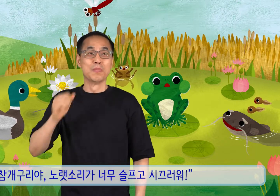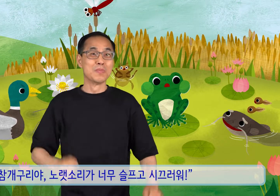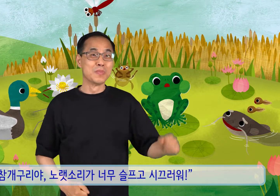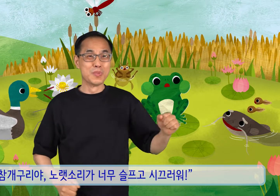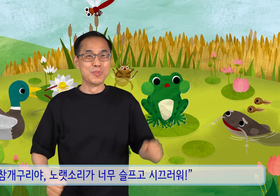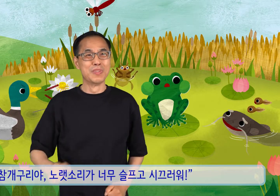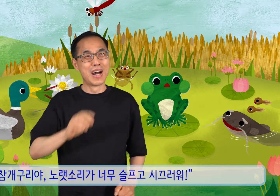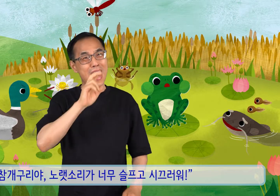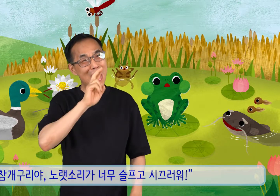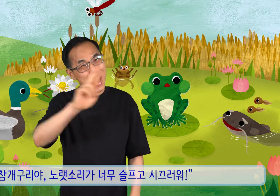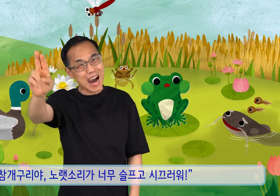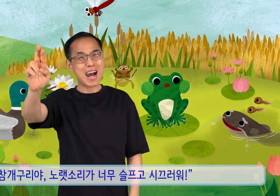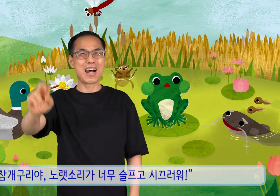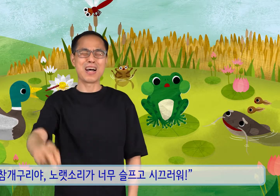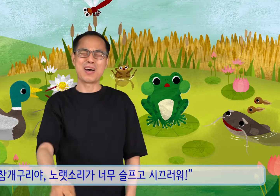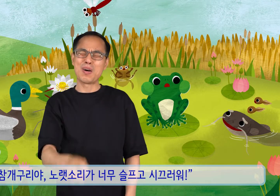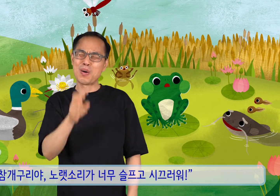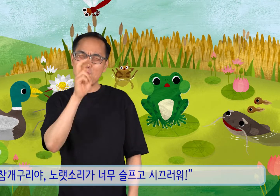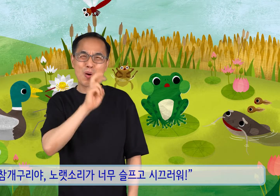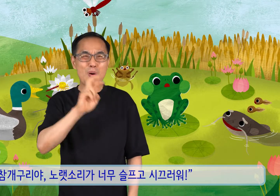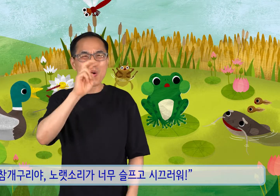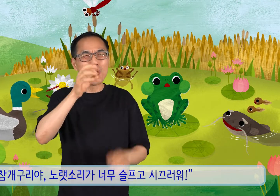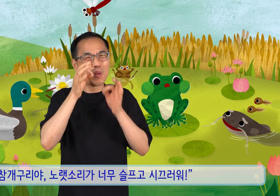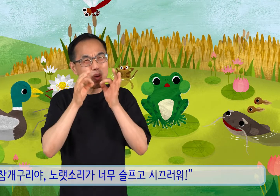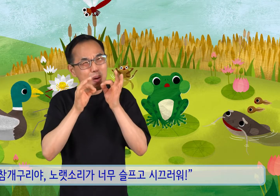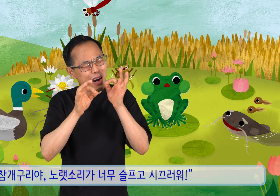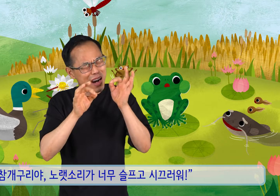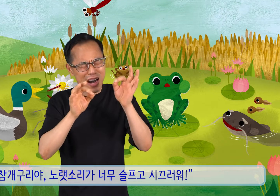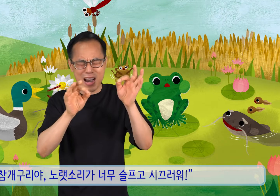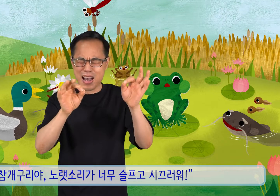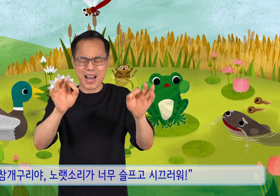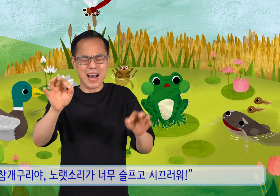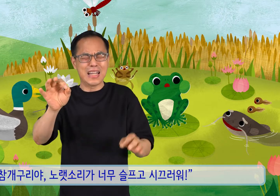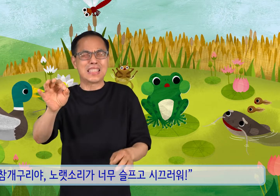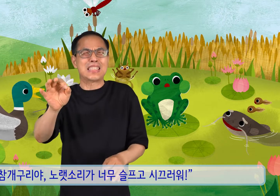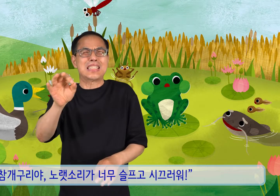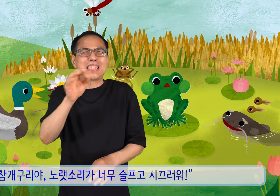참개구리야, 노랫소리가 너무 슬프고 시끄러워.